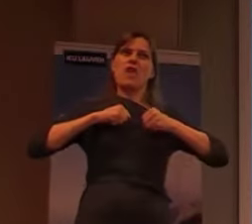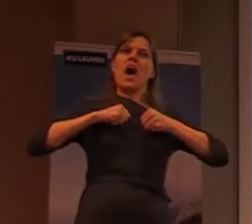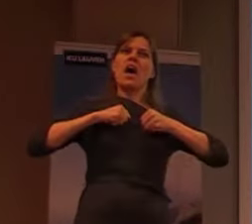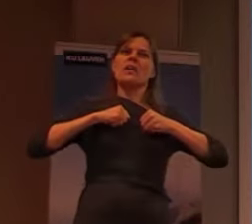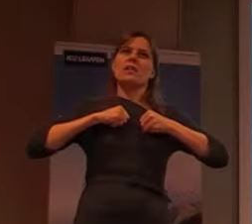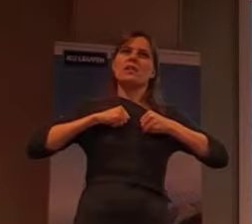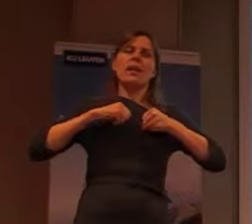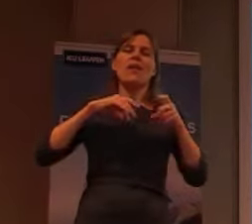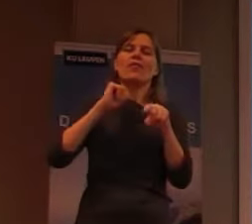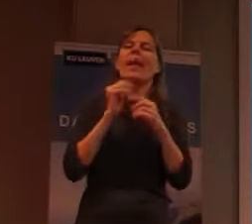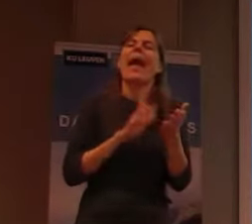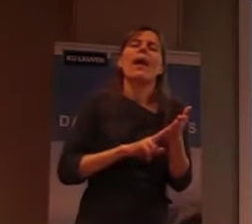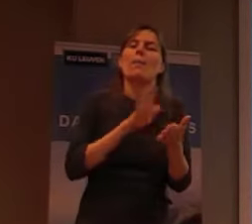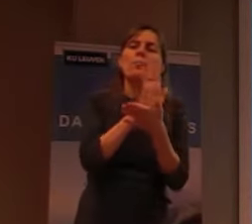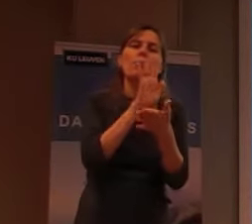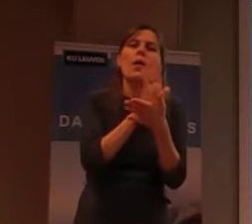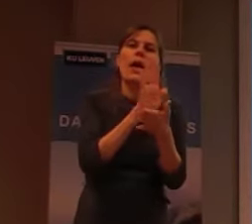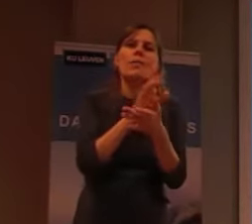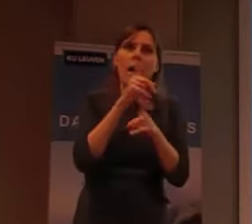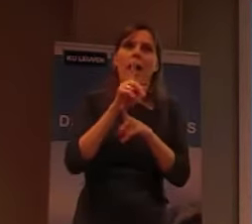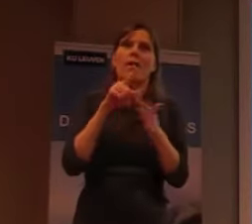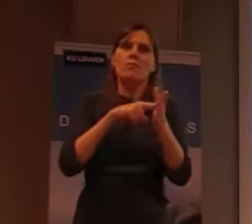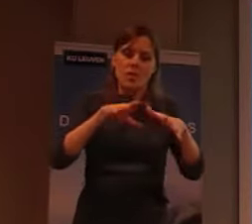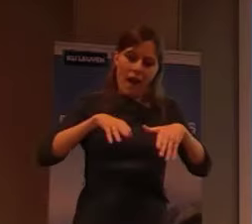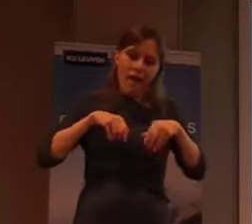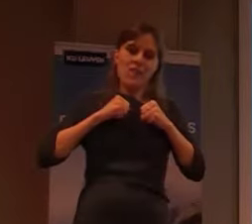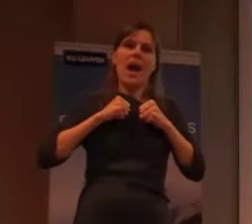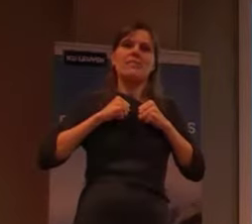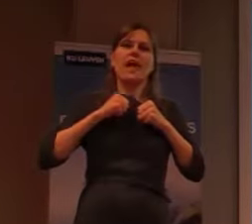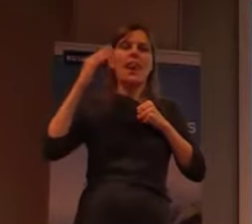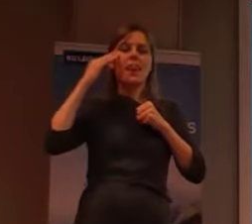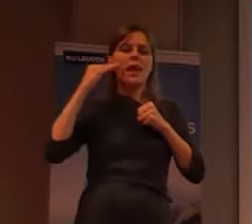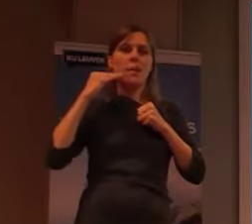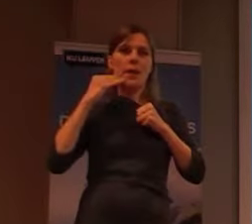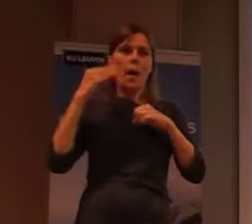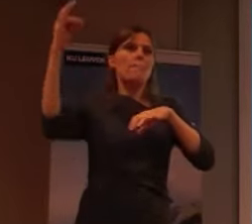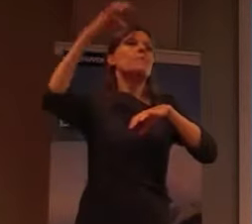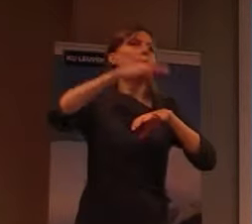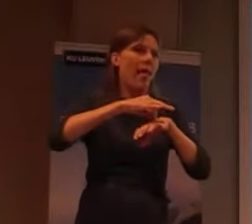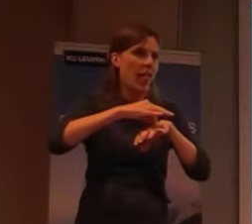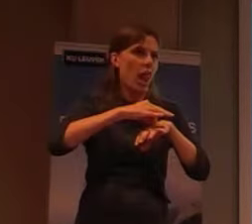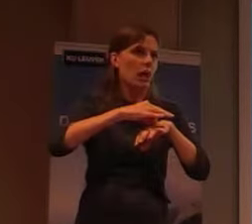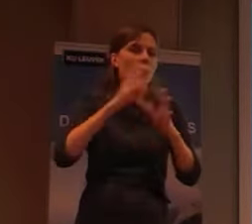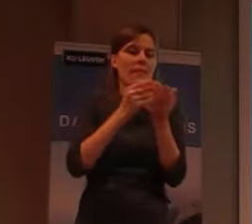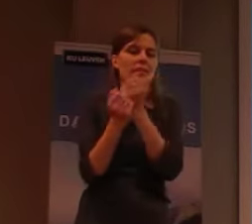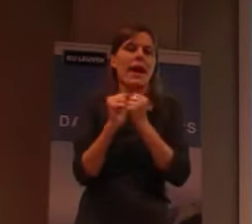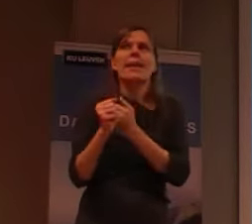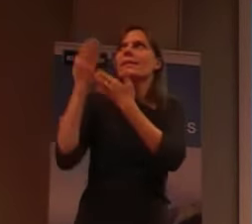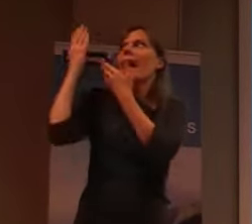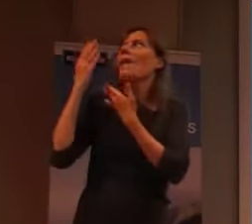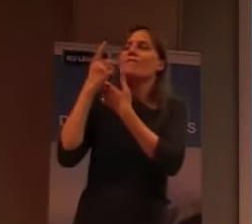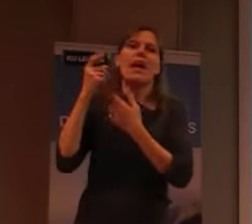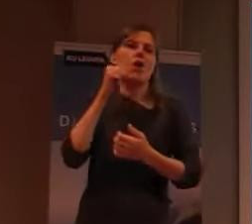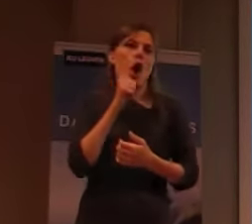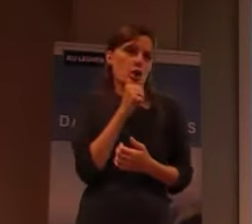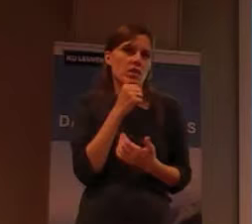echt, te bewijzen, voor te hebben, dat, lepra, besmettelijk is. Want, hij kon het niet, overgeerfd hebben, van, van